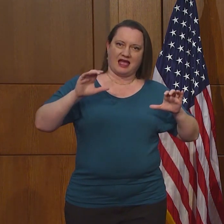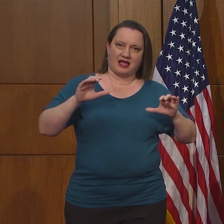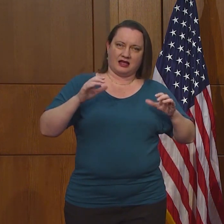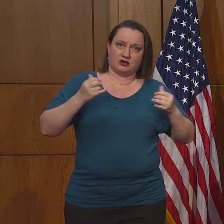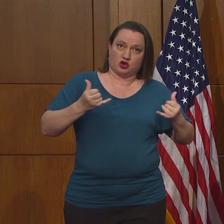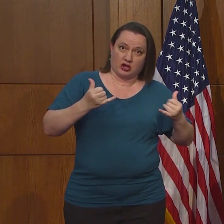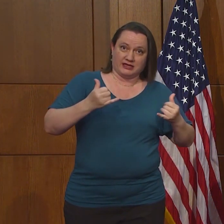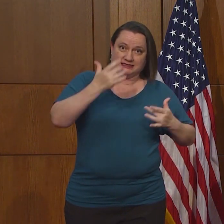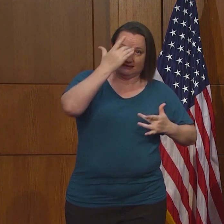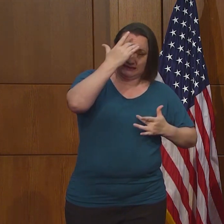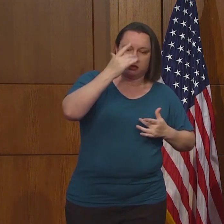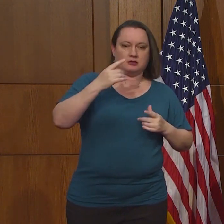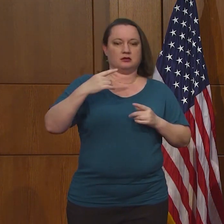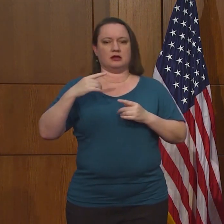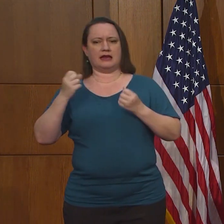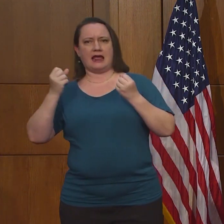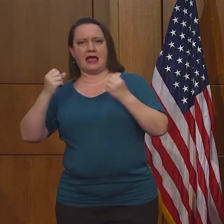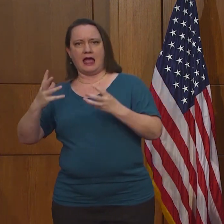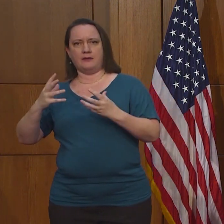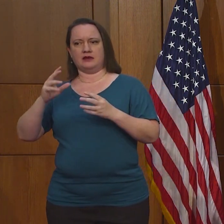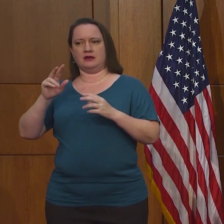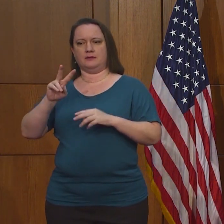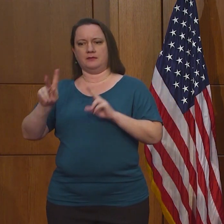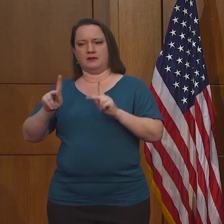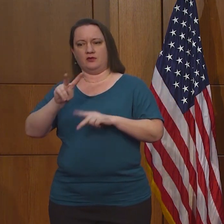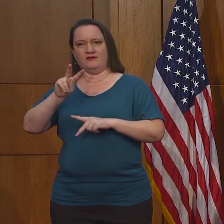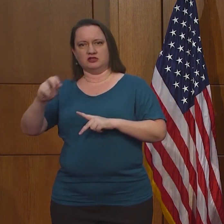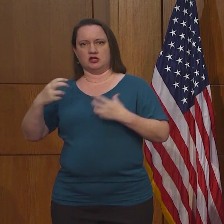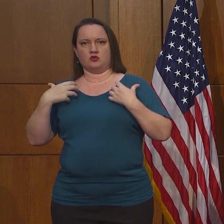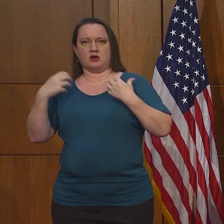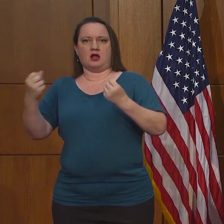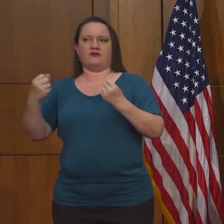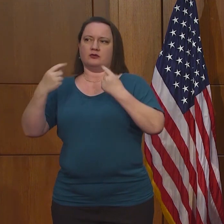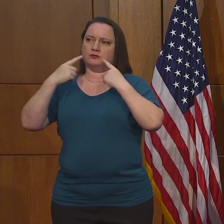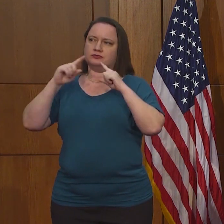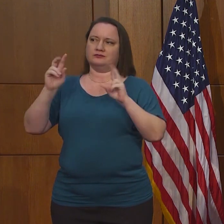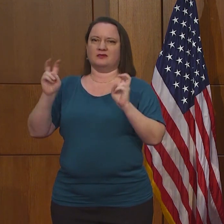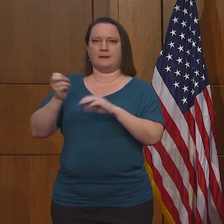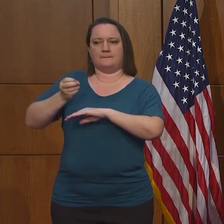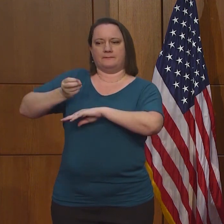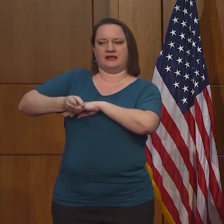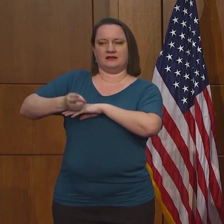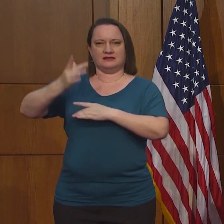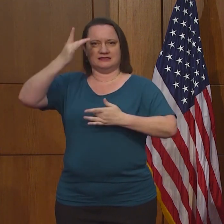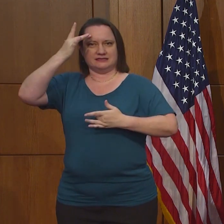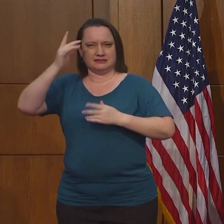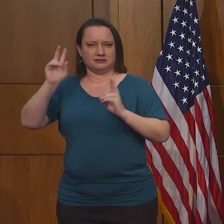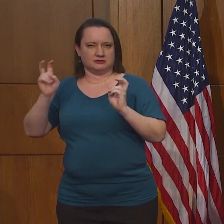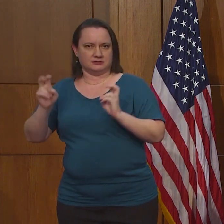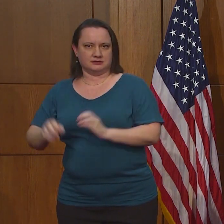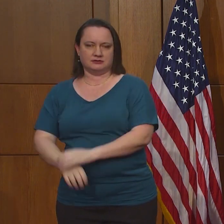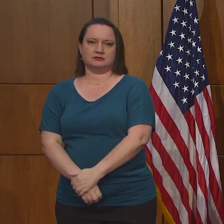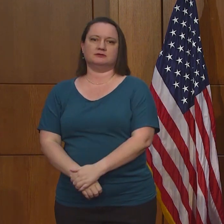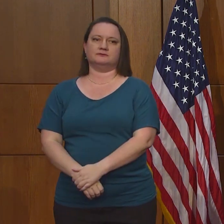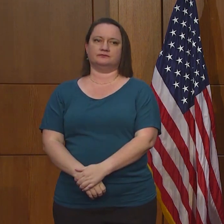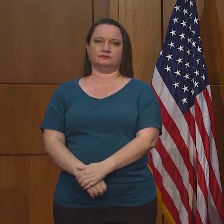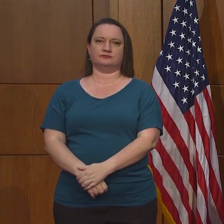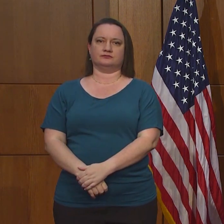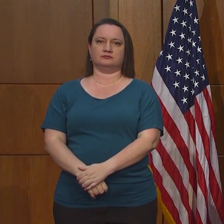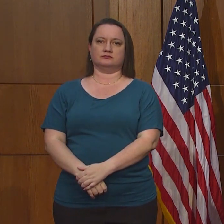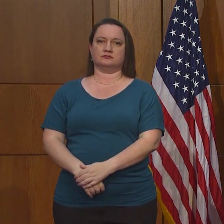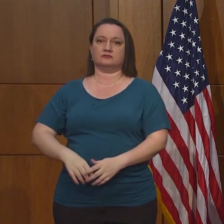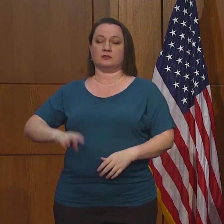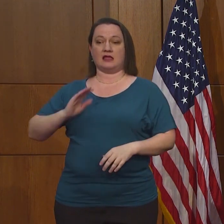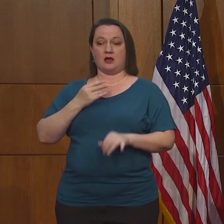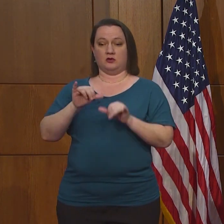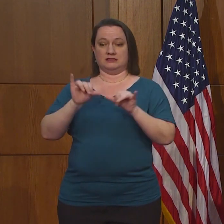¿Usted puede reportar un número de las personas que se han recuperado del virus en Virginia? La forma en que el sistema está